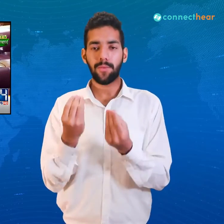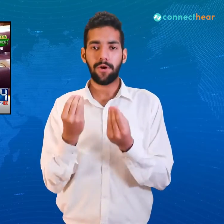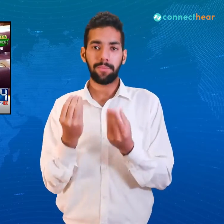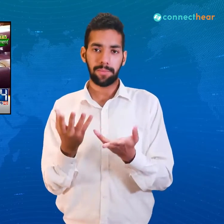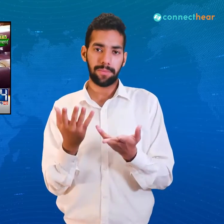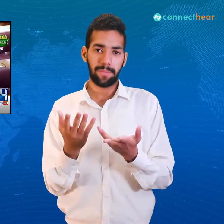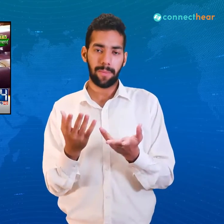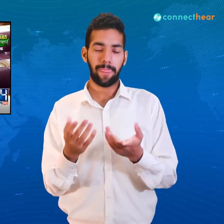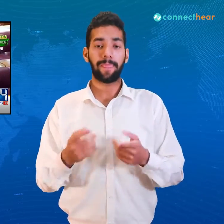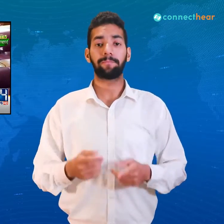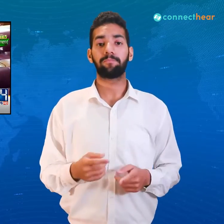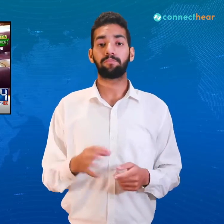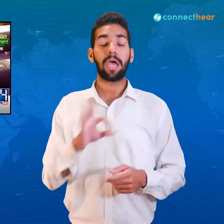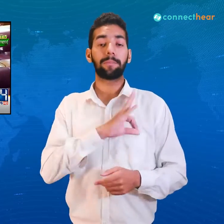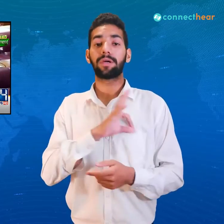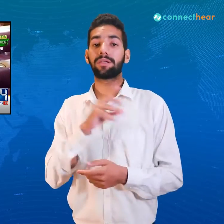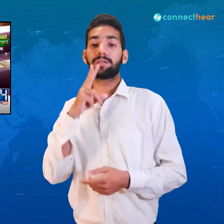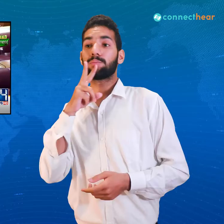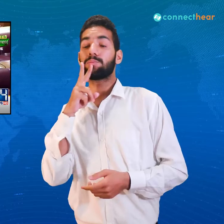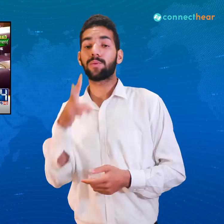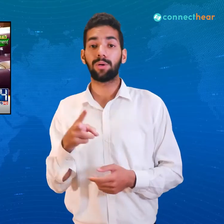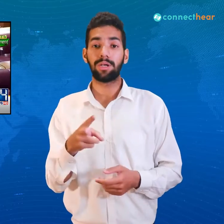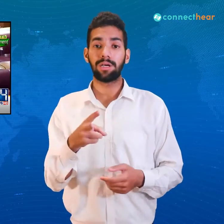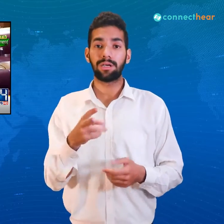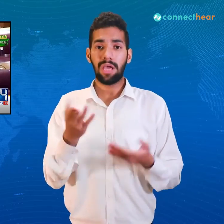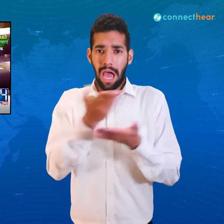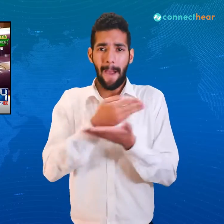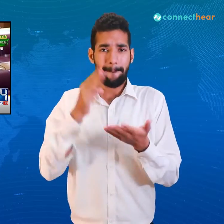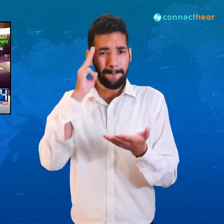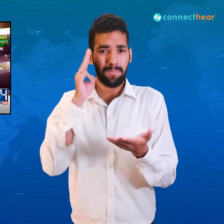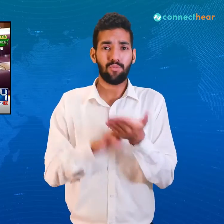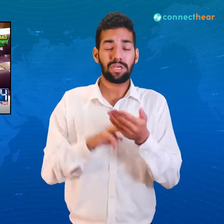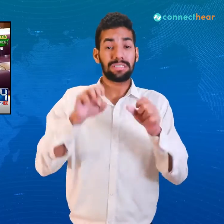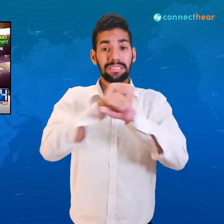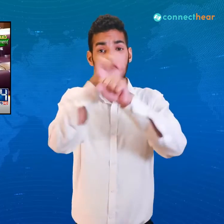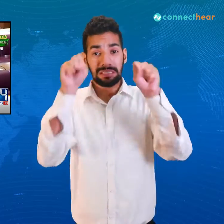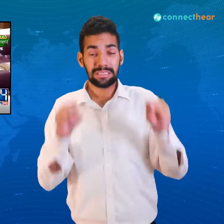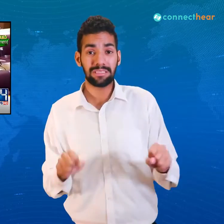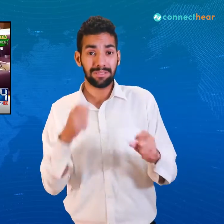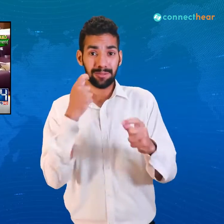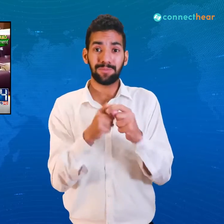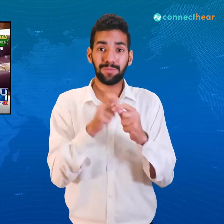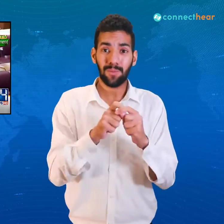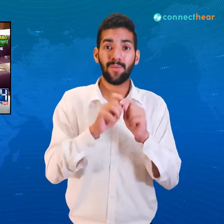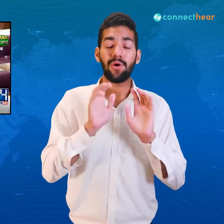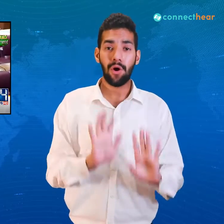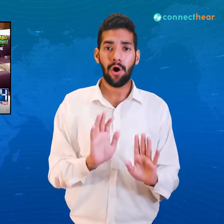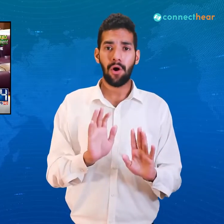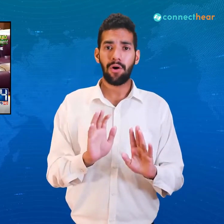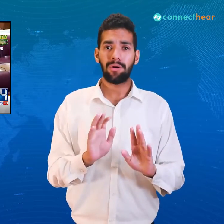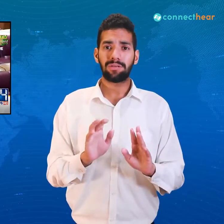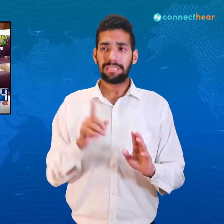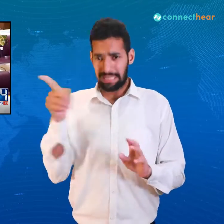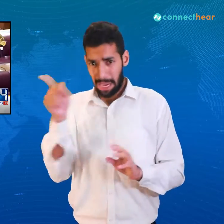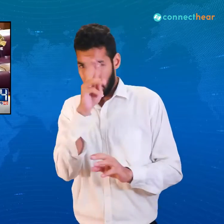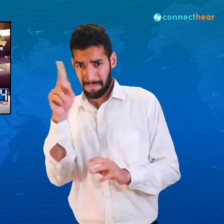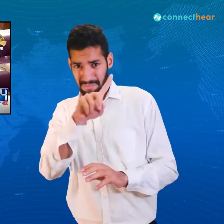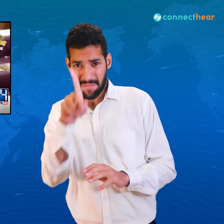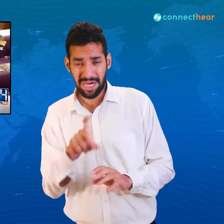ہوئی عمران خان صاحب نے کہا کہ ہم مسلم بلک بنائیں گے عمران خان صاحب نے مسلم بلک کی بات کی